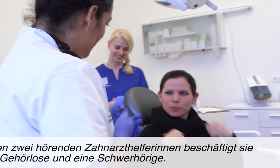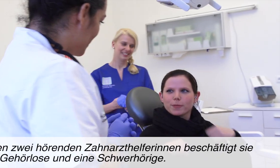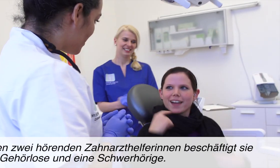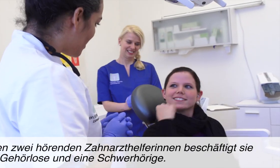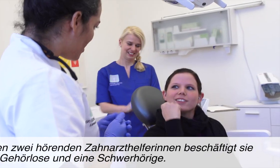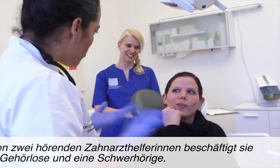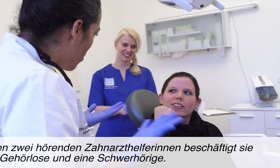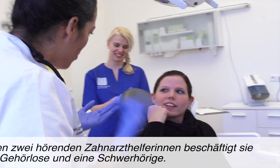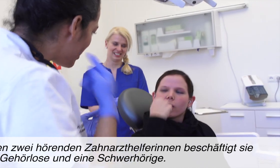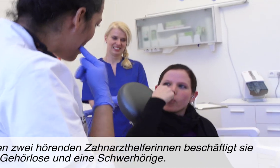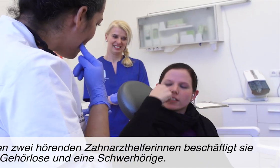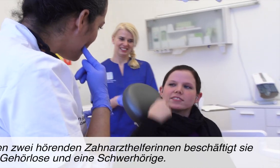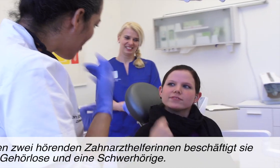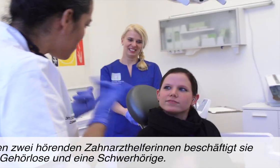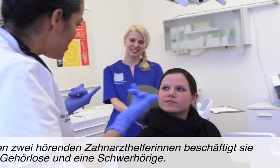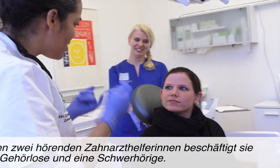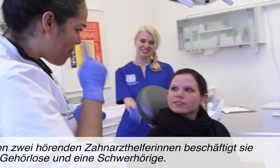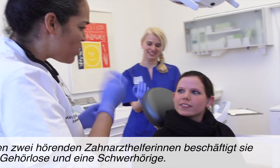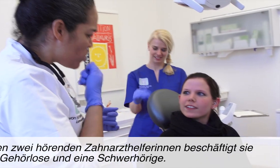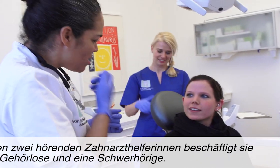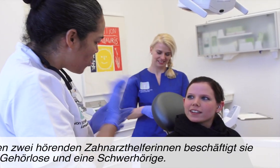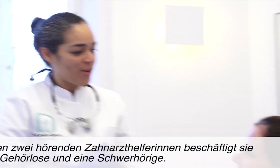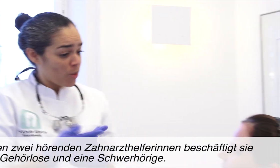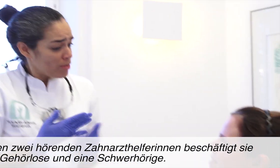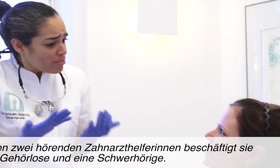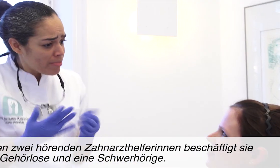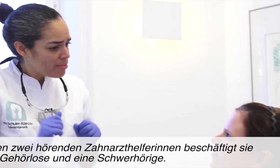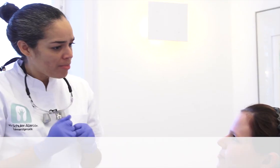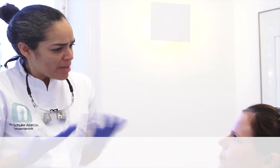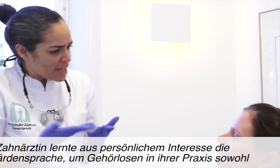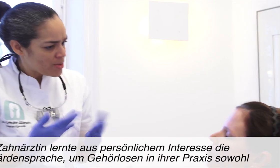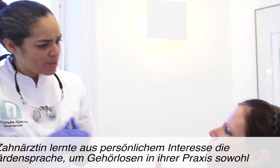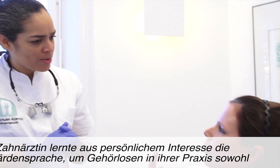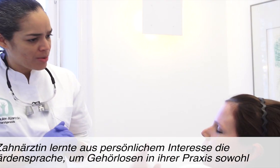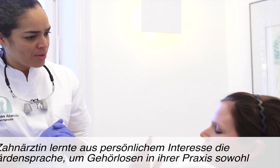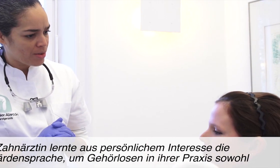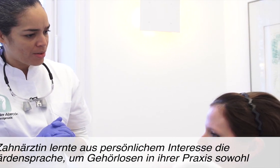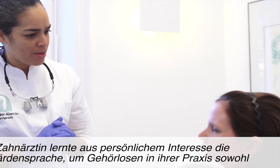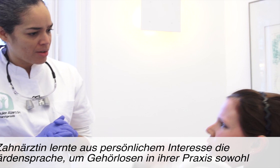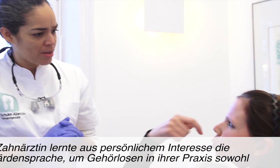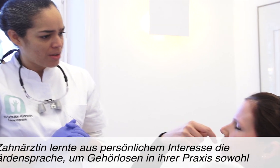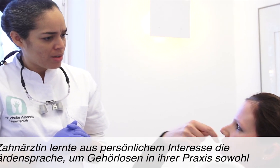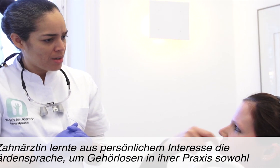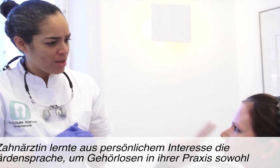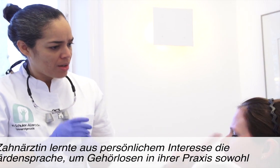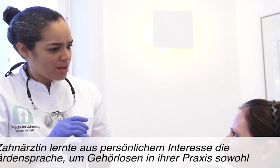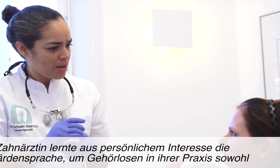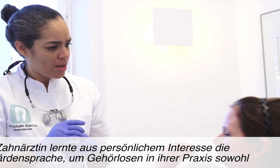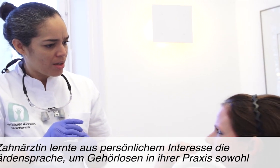Zahnarzthelferinnen beschäftigt sie eine Gehörlose und eine Schwerhörige. Die Zahnärztin lernte aus persönlichem Interesse die Gebärdensprache,